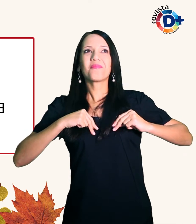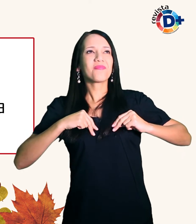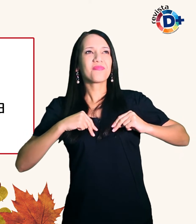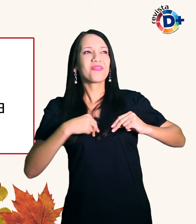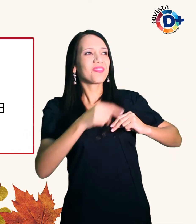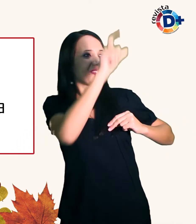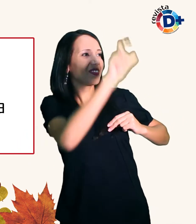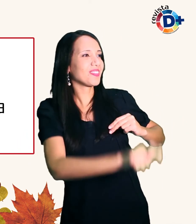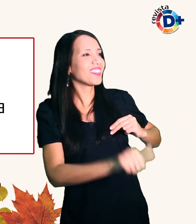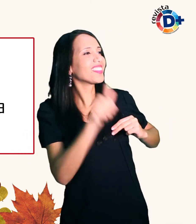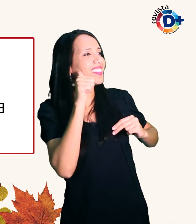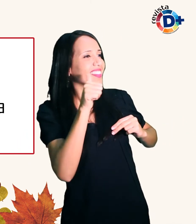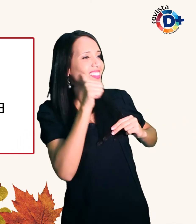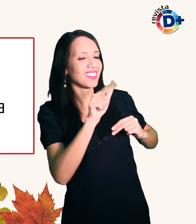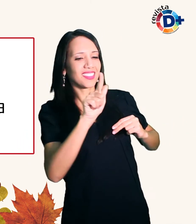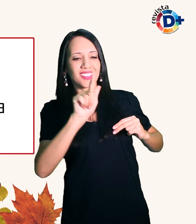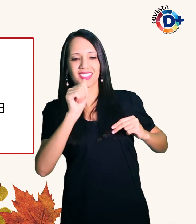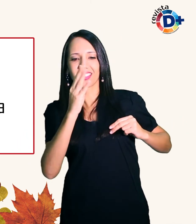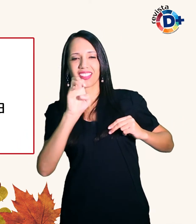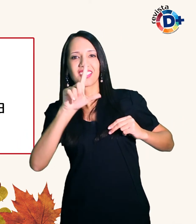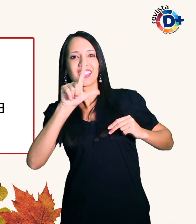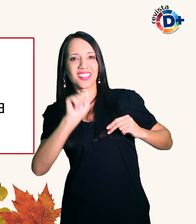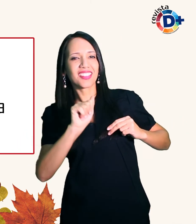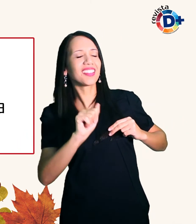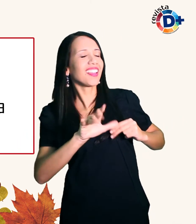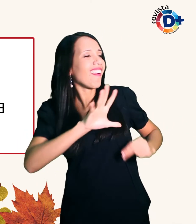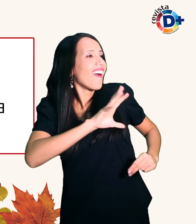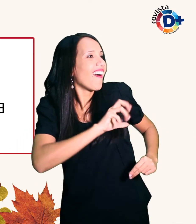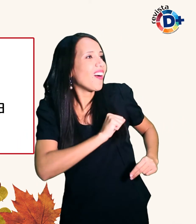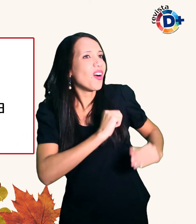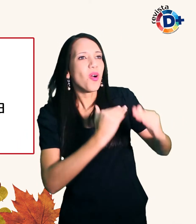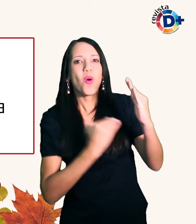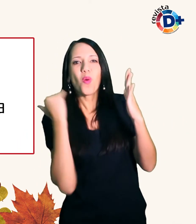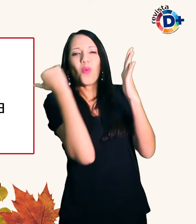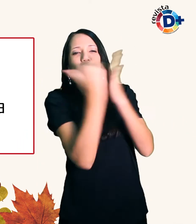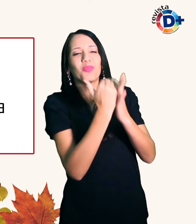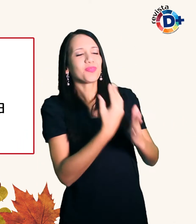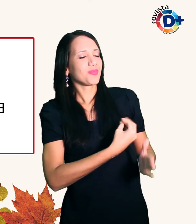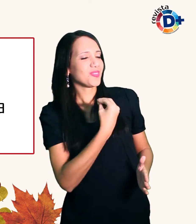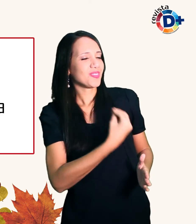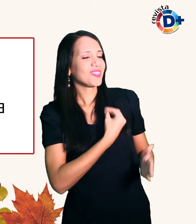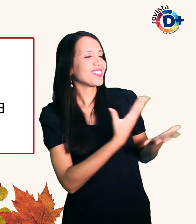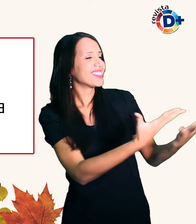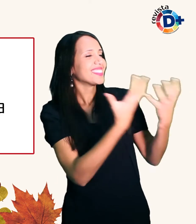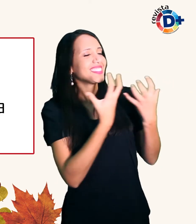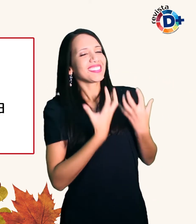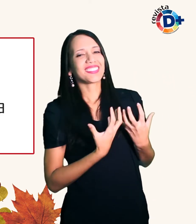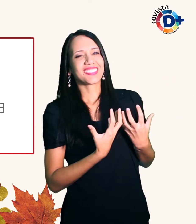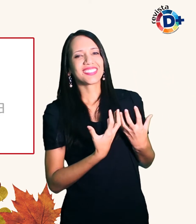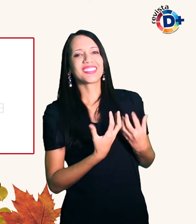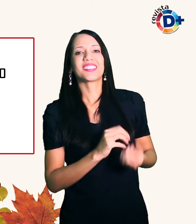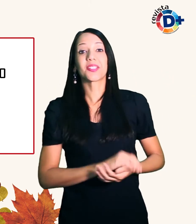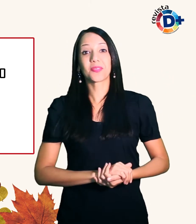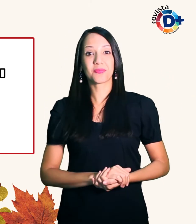que o amor é muito mais do que eu já tinha vivido O preconceito consigo